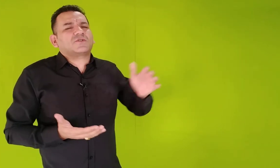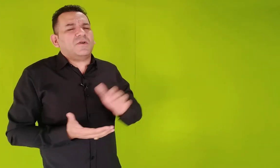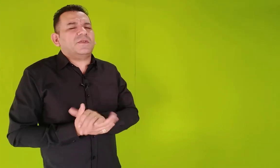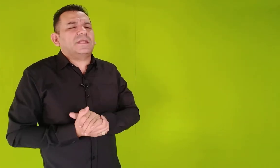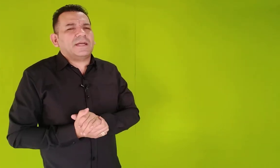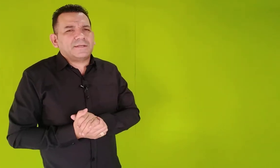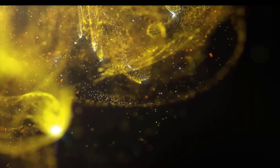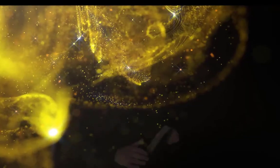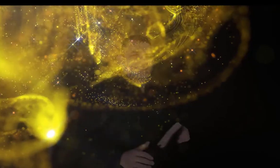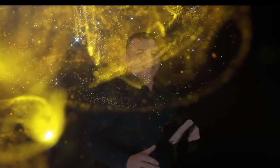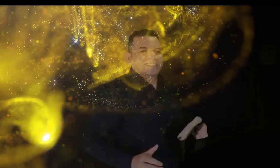sua vida.